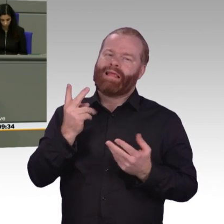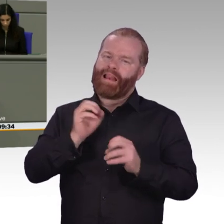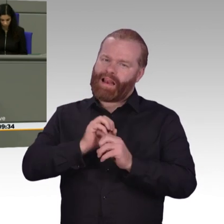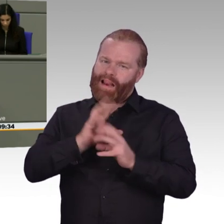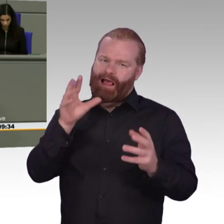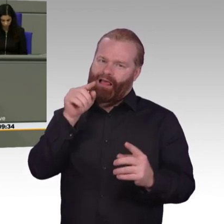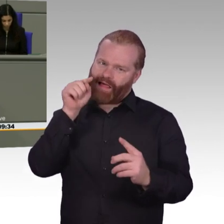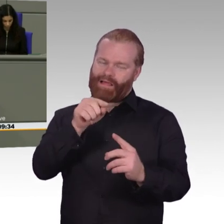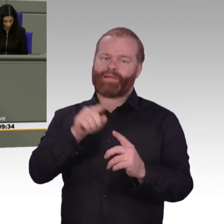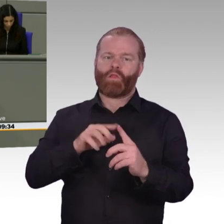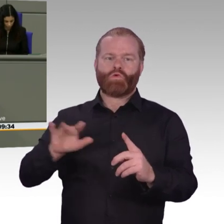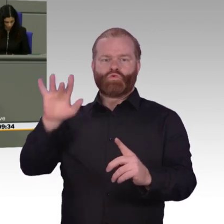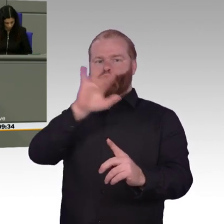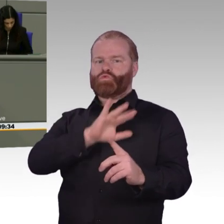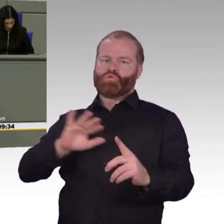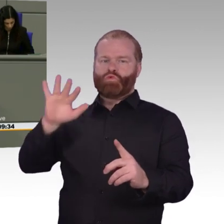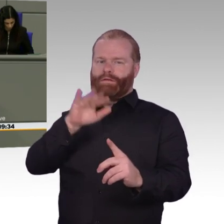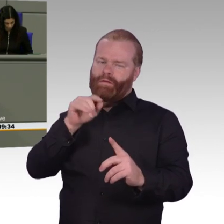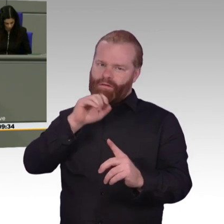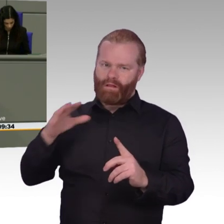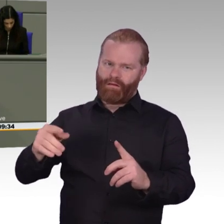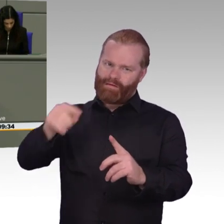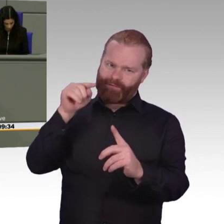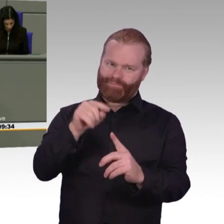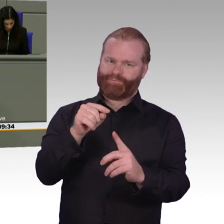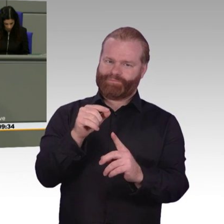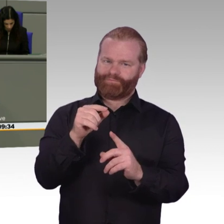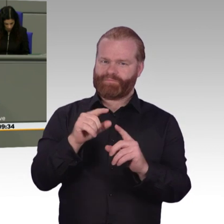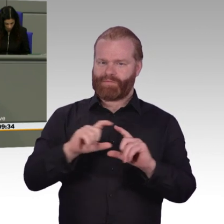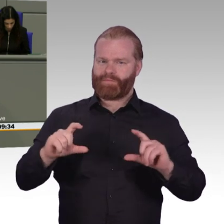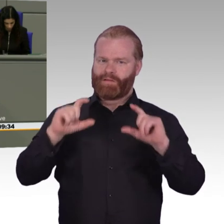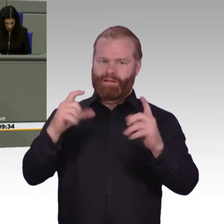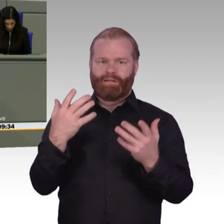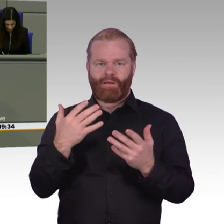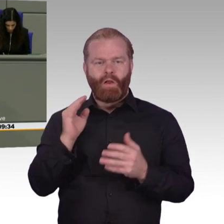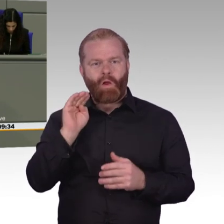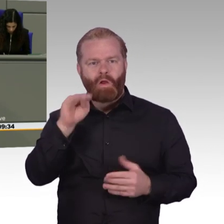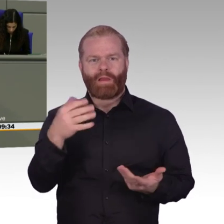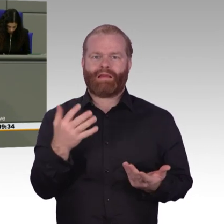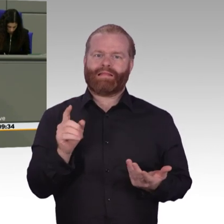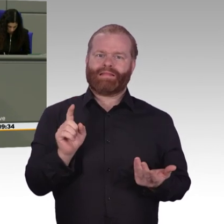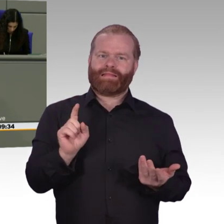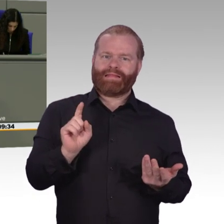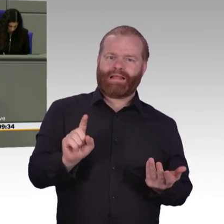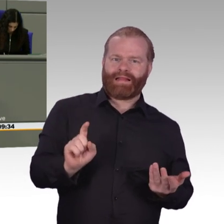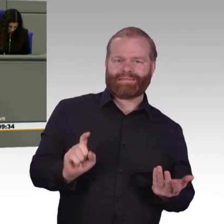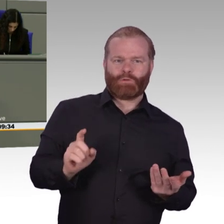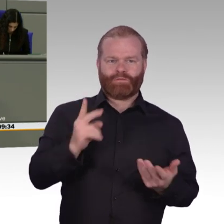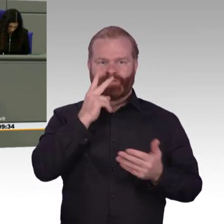Nach den Entscheidungen zu Uploadfilter, Leistungsschutzrecht, rufen deutsche Startups zum Protest gegen diese Bundesregierung auf. Das ist der Zustand der